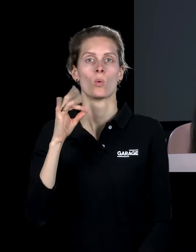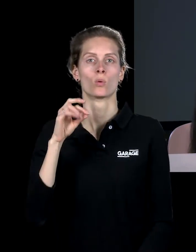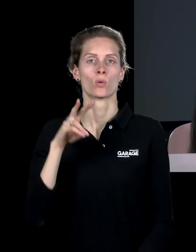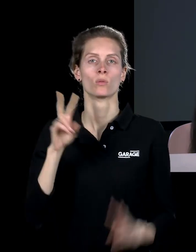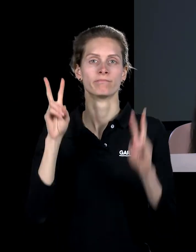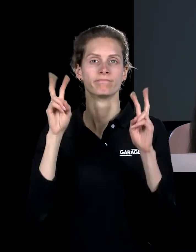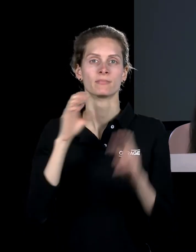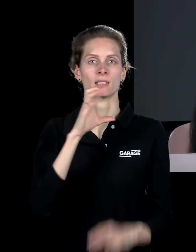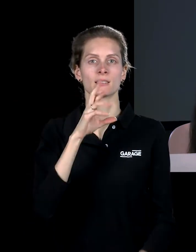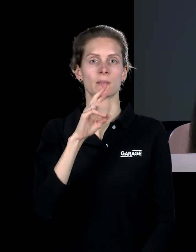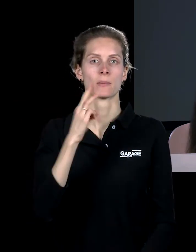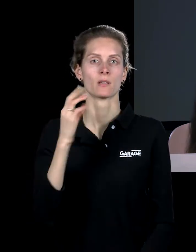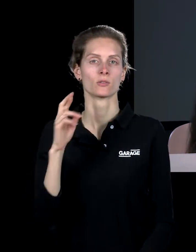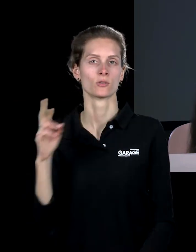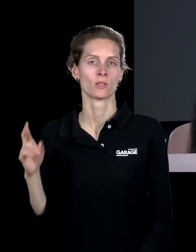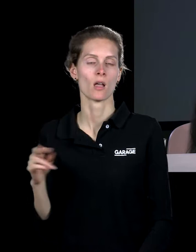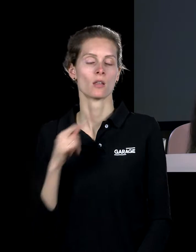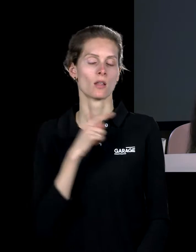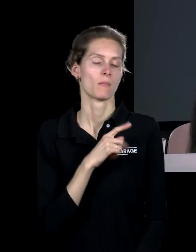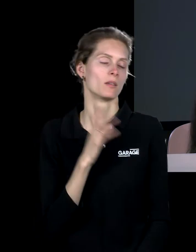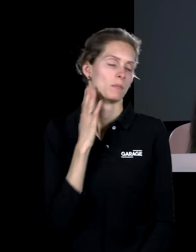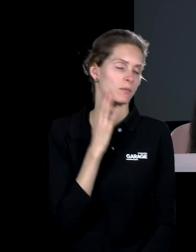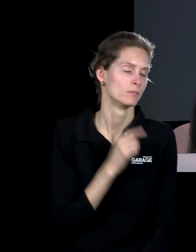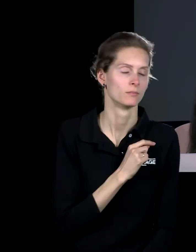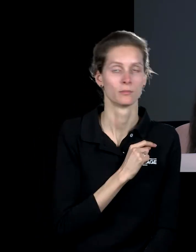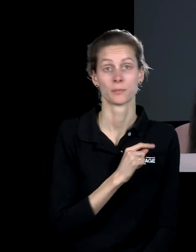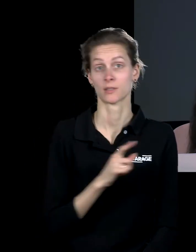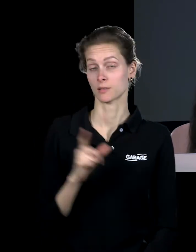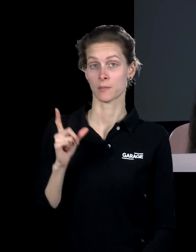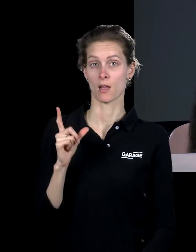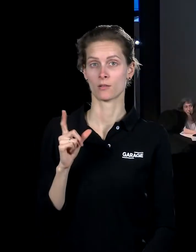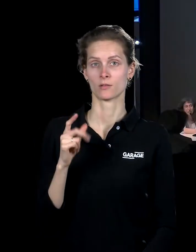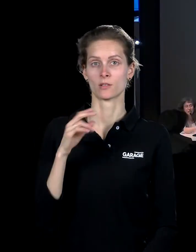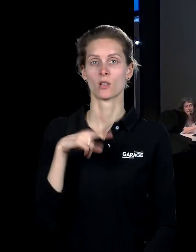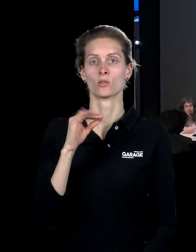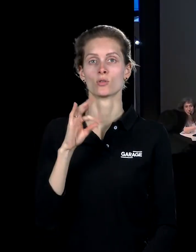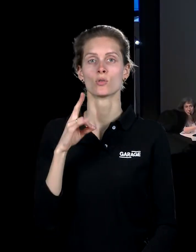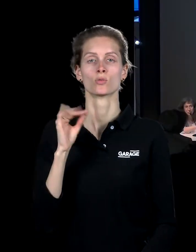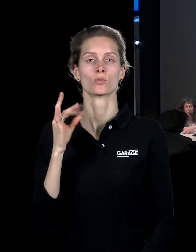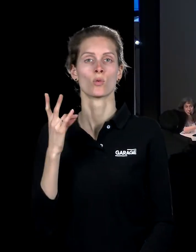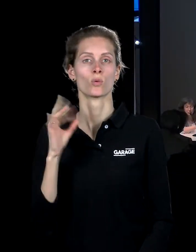просыпается. Где Джон Джорно, поэт Битник, который снимался в этом фильме,